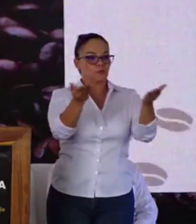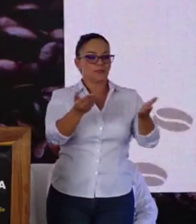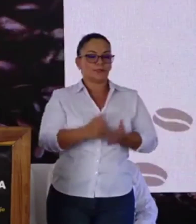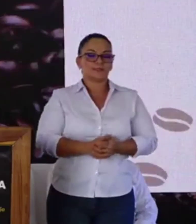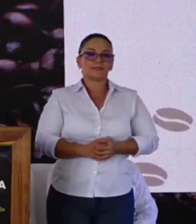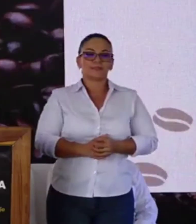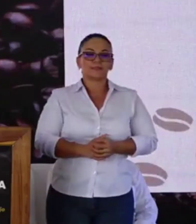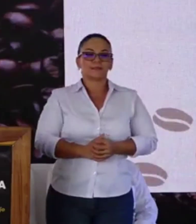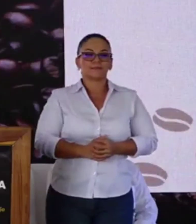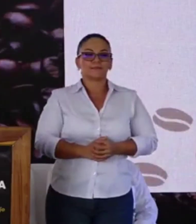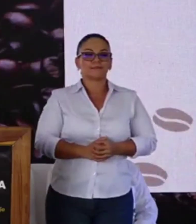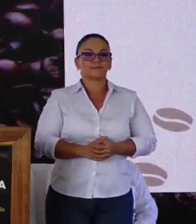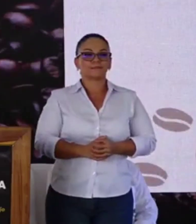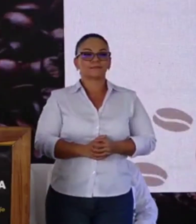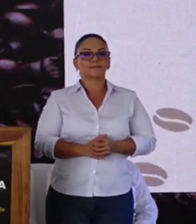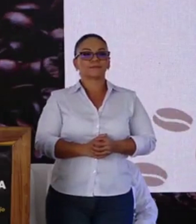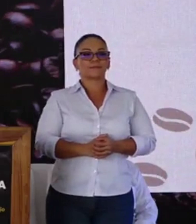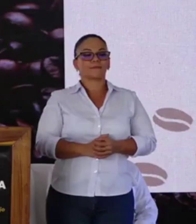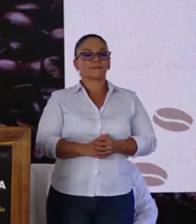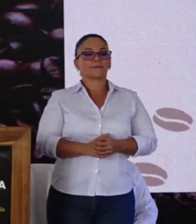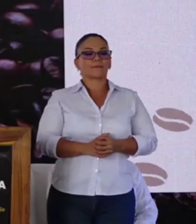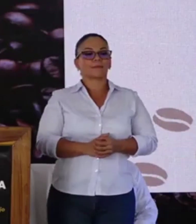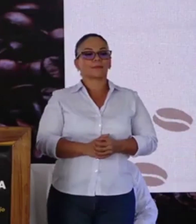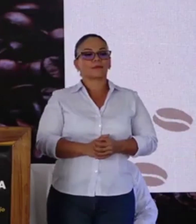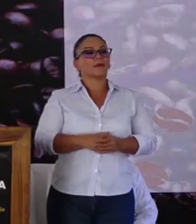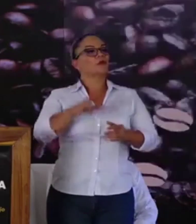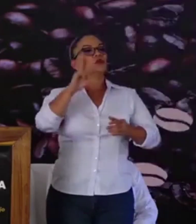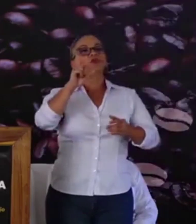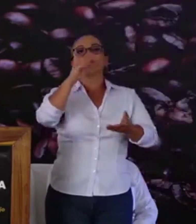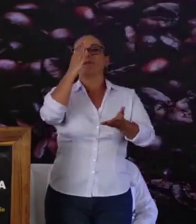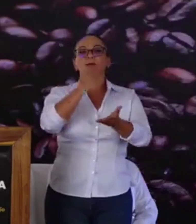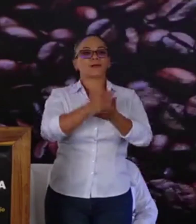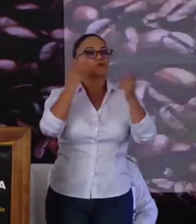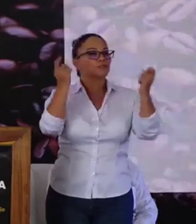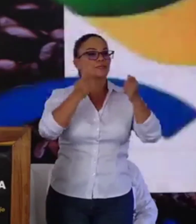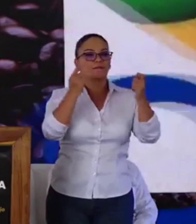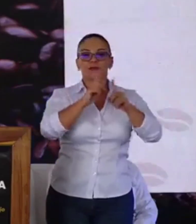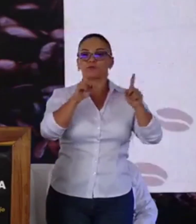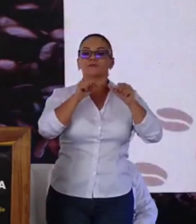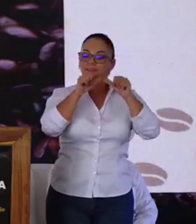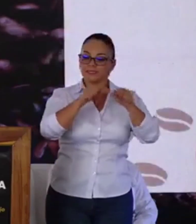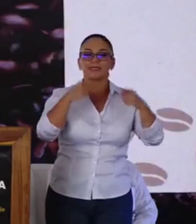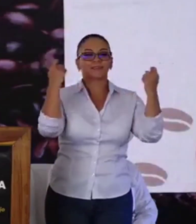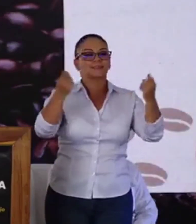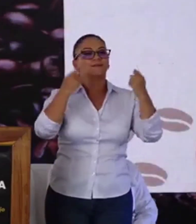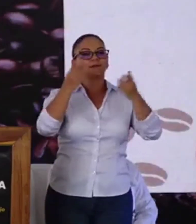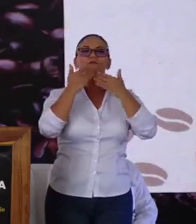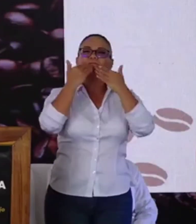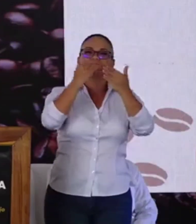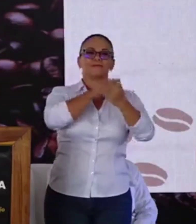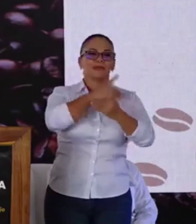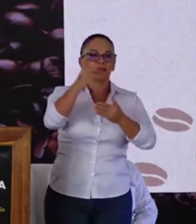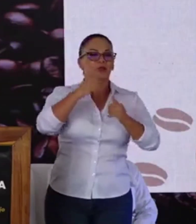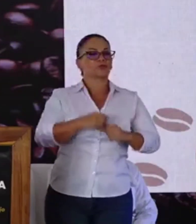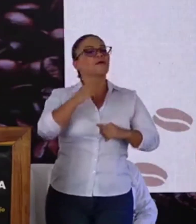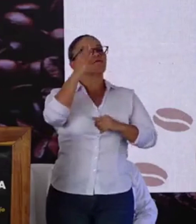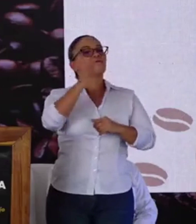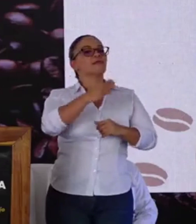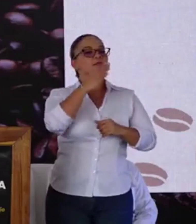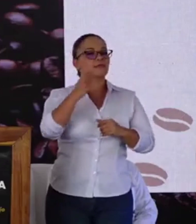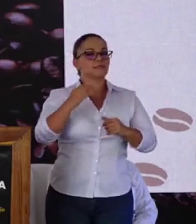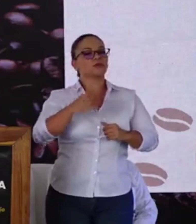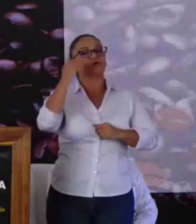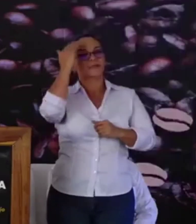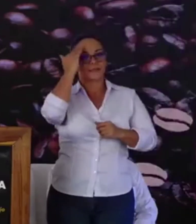Y no dejemos de celebrar y de darle gracias a Dios de la bendición